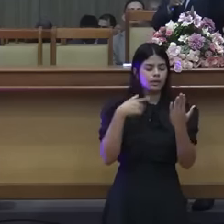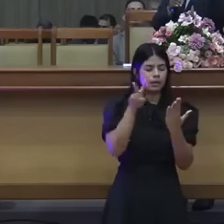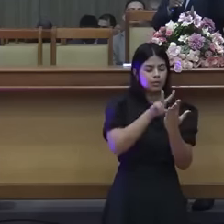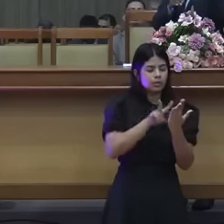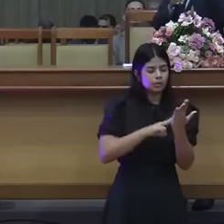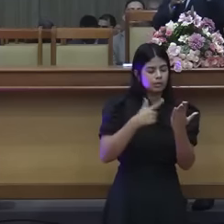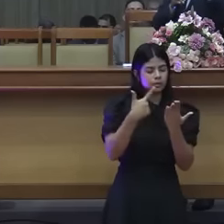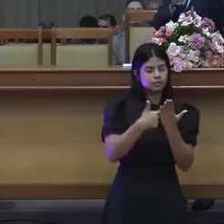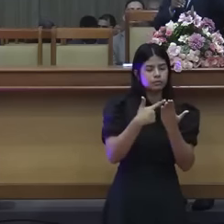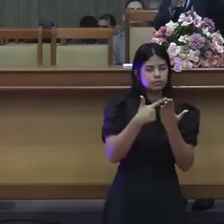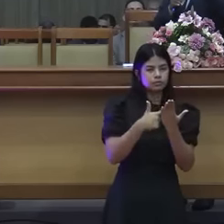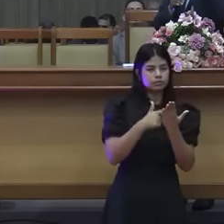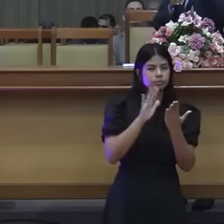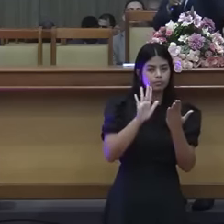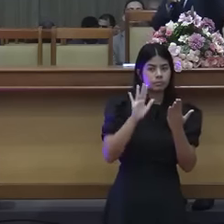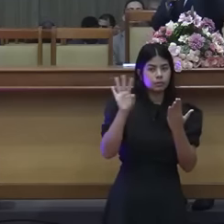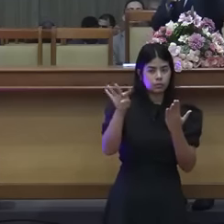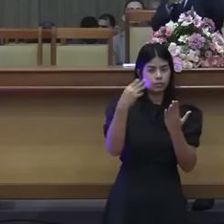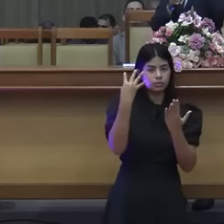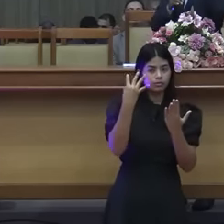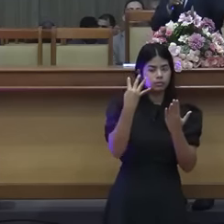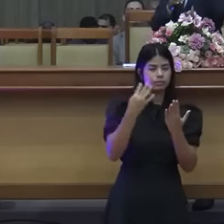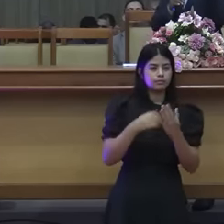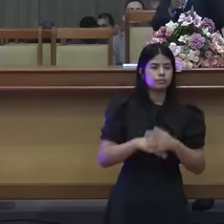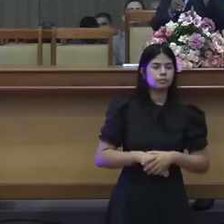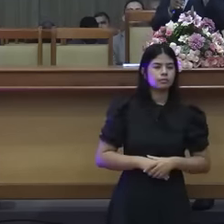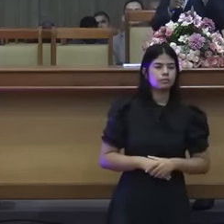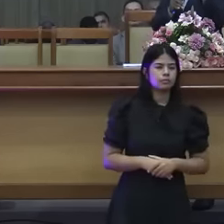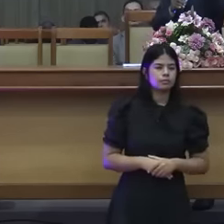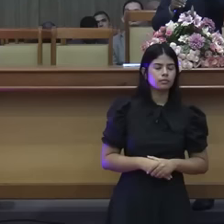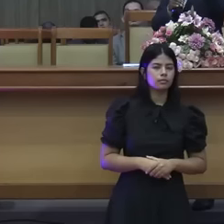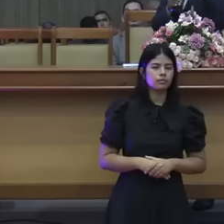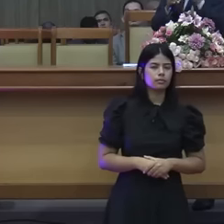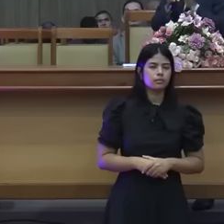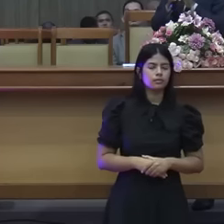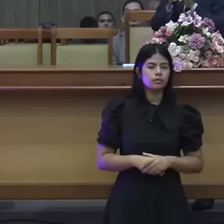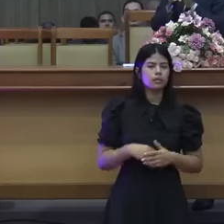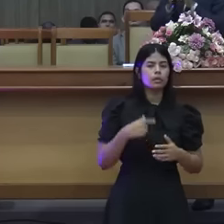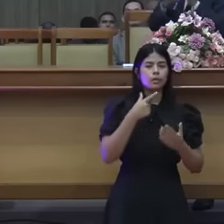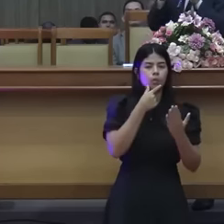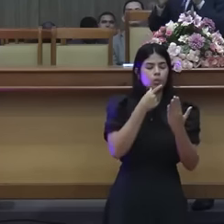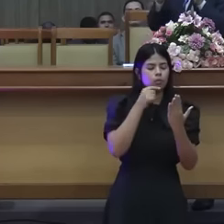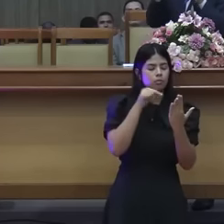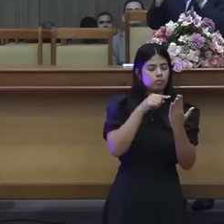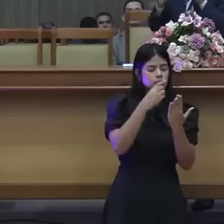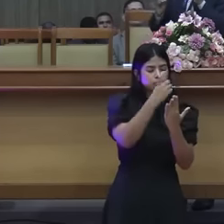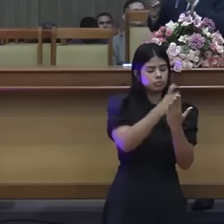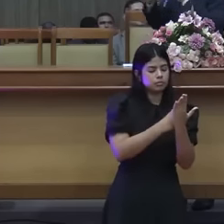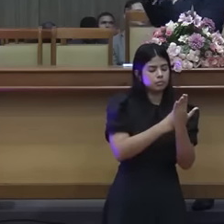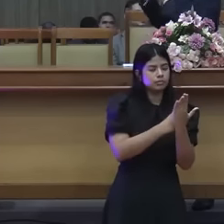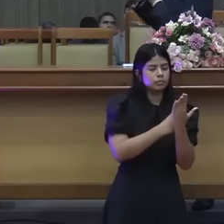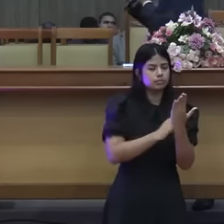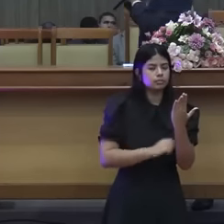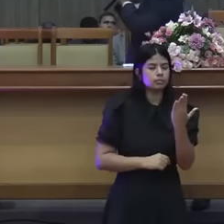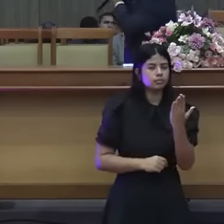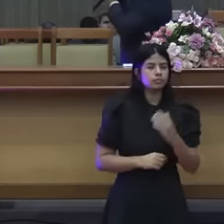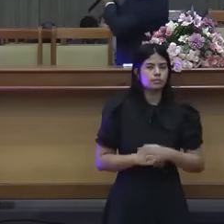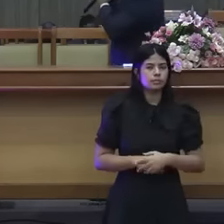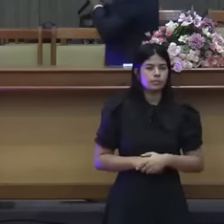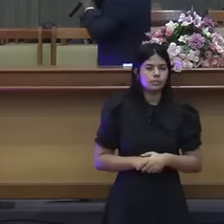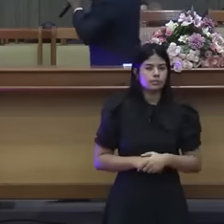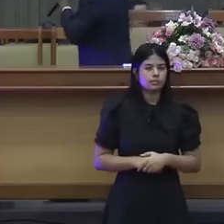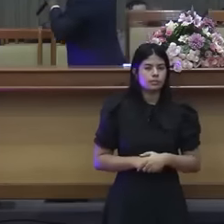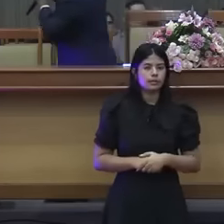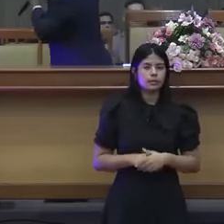ouçam bem, olhem para cá, e um dos maiores exegetas judeu, ele dizia o seguinte, Gênesis 1, e viu Deus